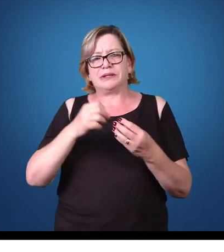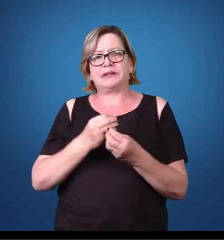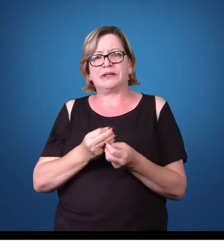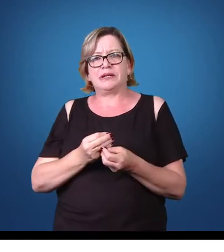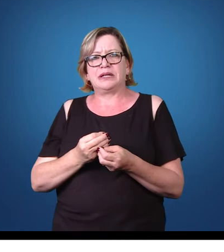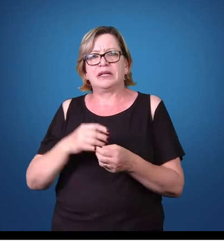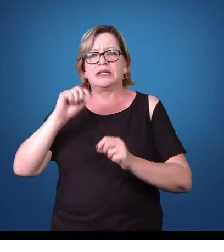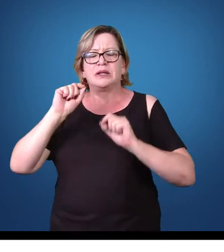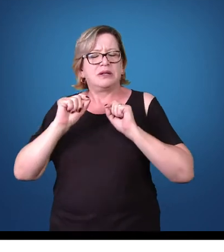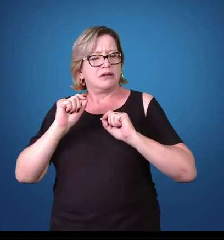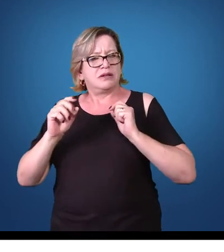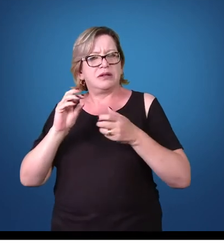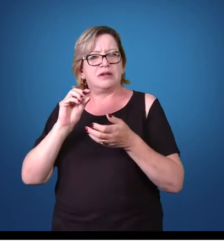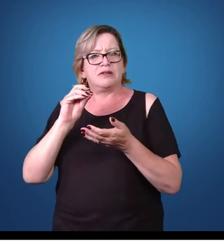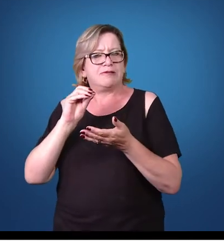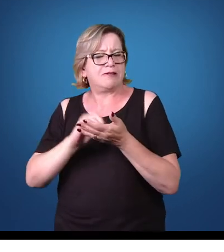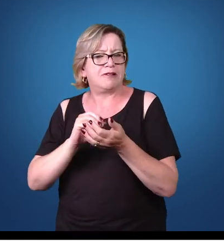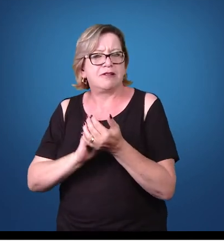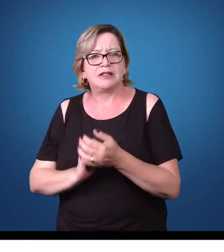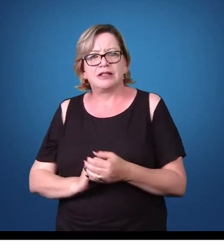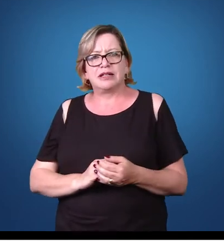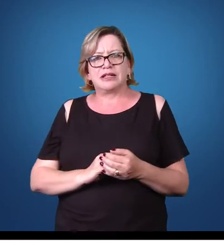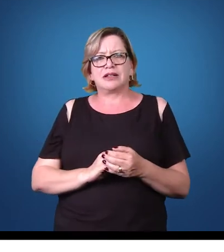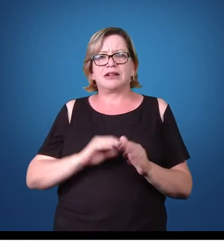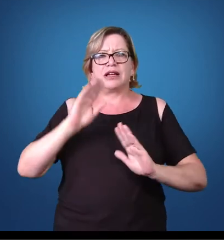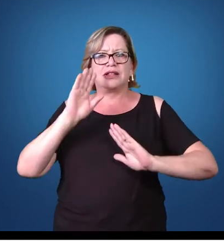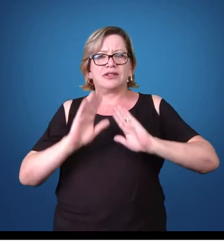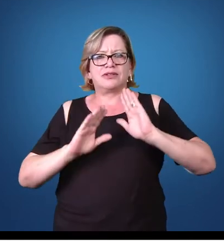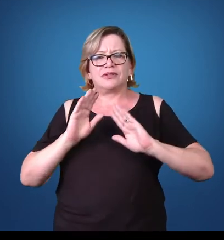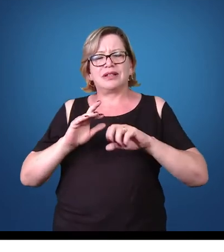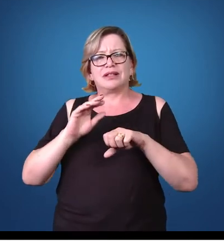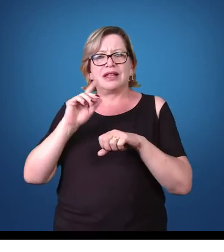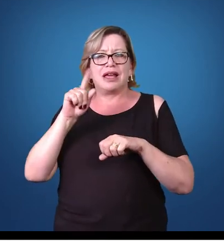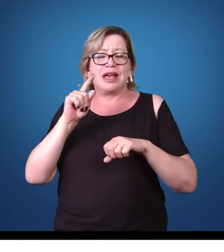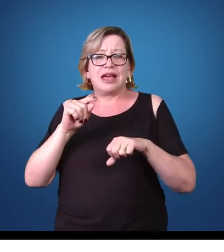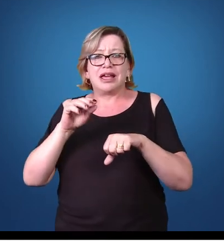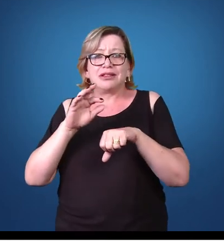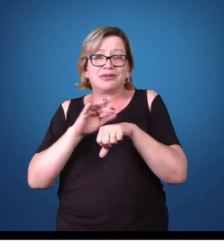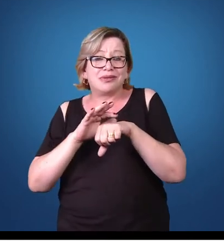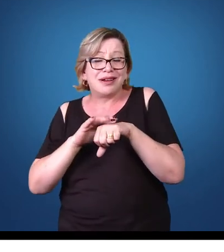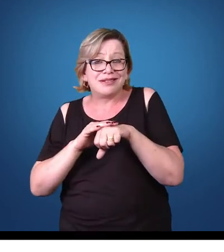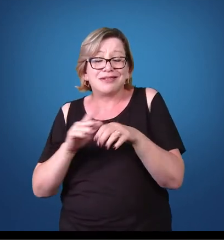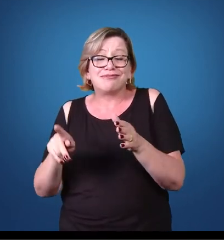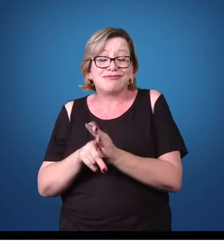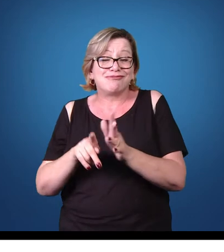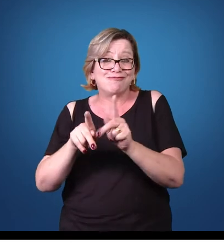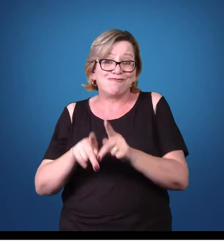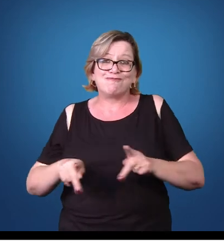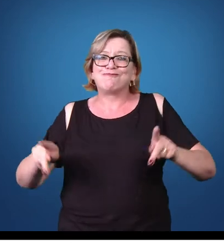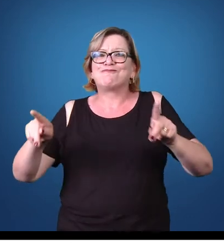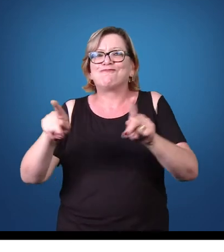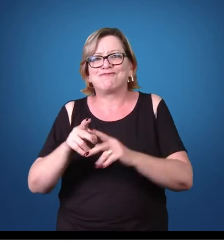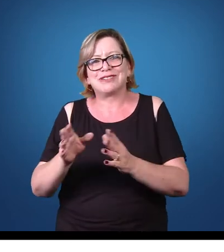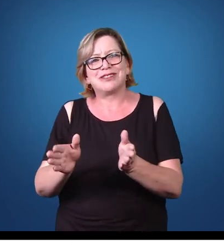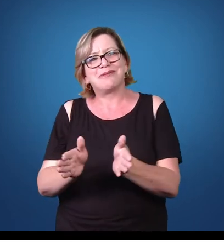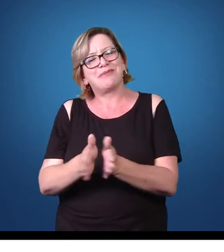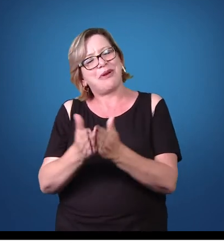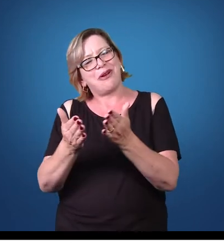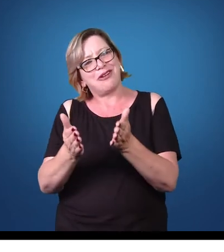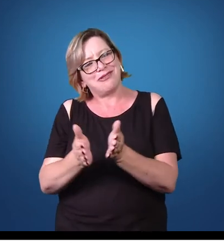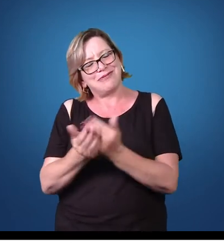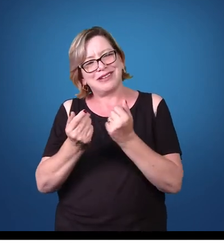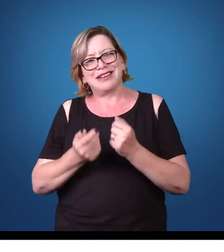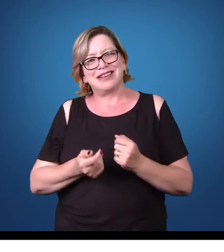como negligenciadas. Por quê? Porque são doenças de países pobres, países com pouco